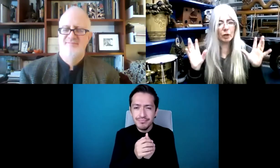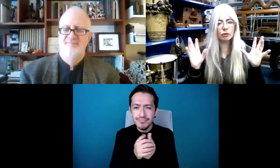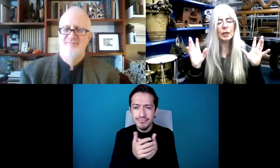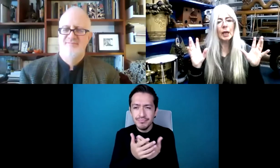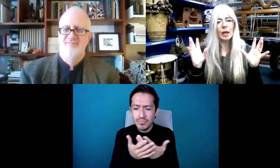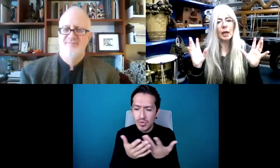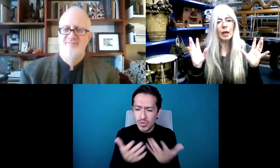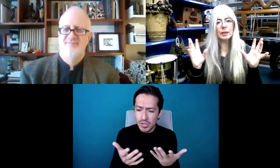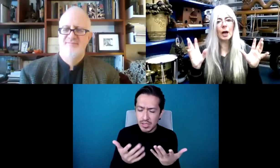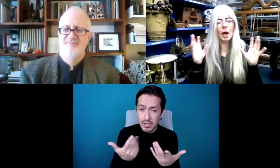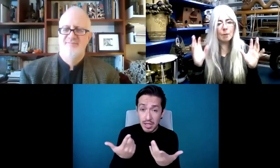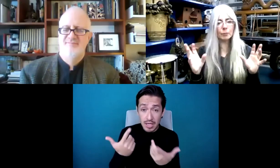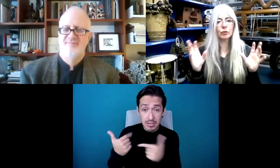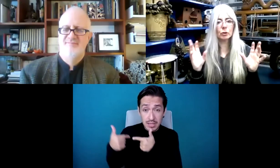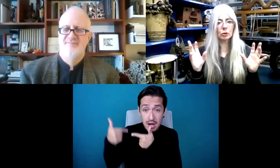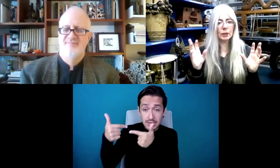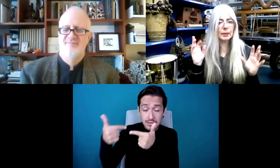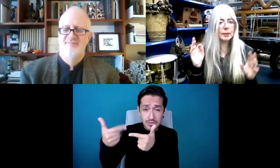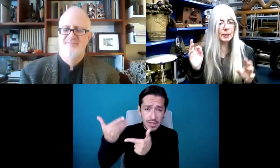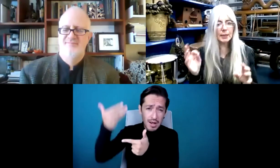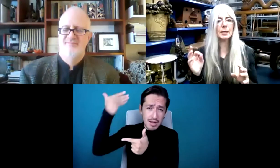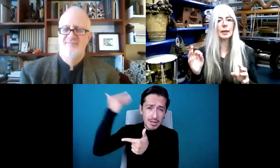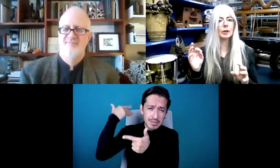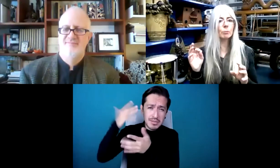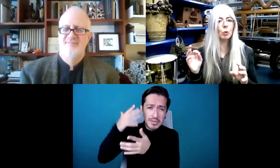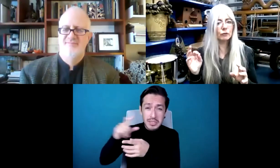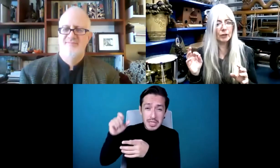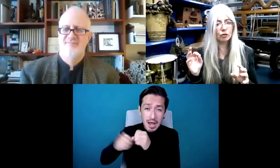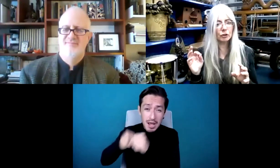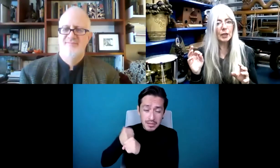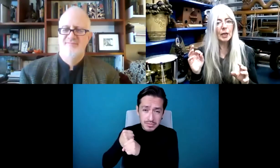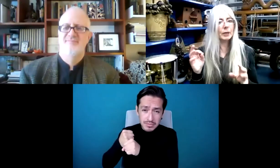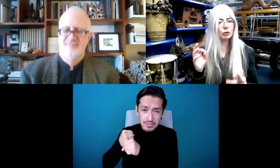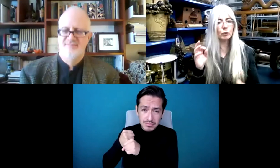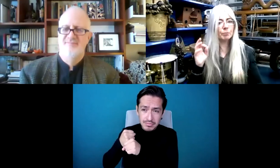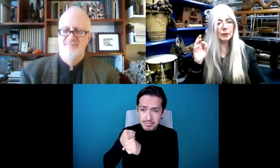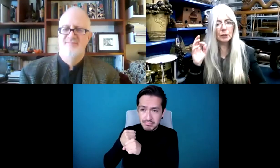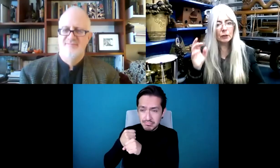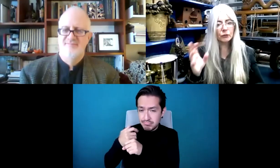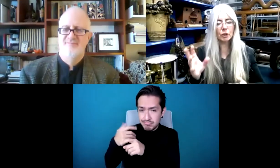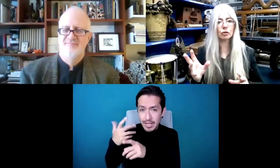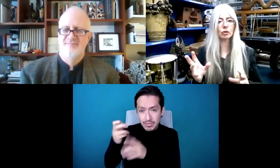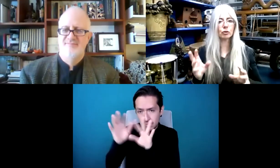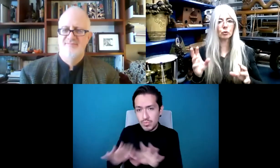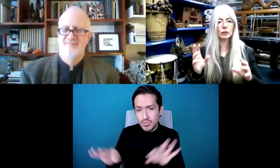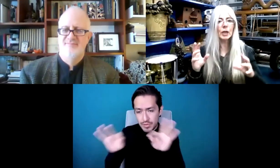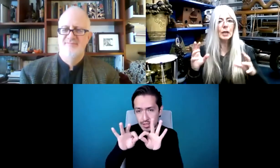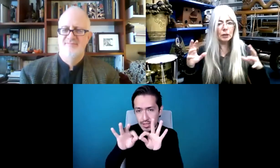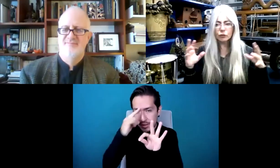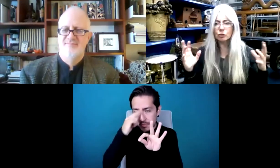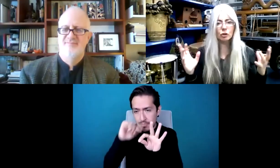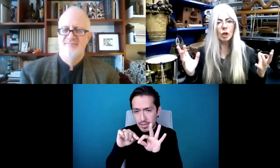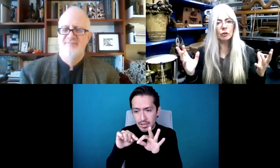más vieja de 90, 100 años han estado, han sido claves para motivarlos.